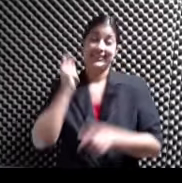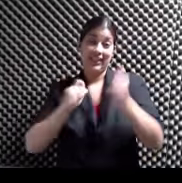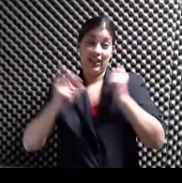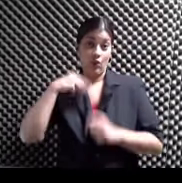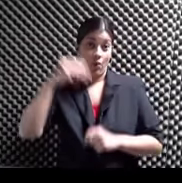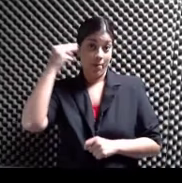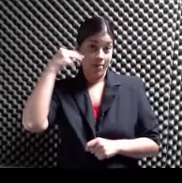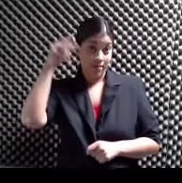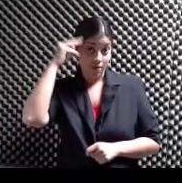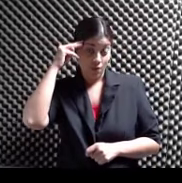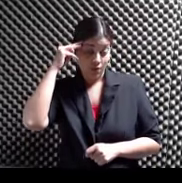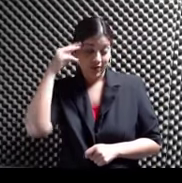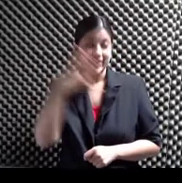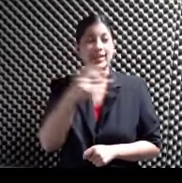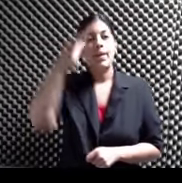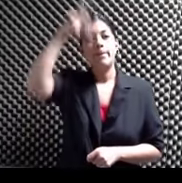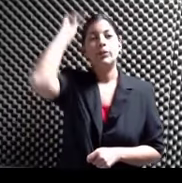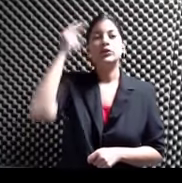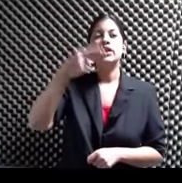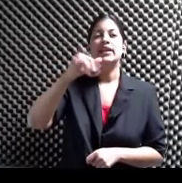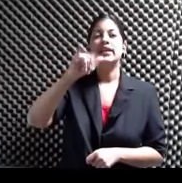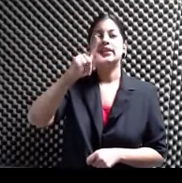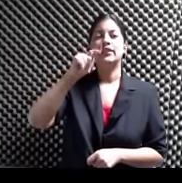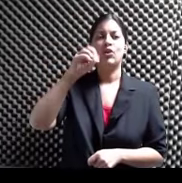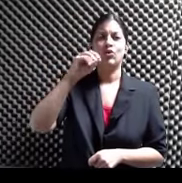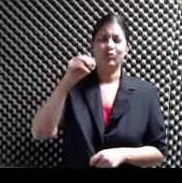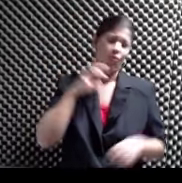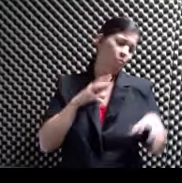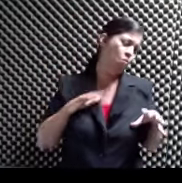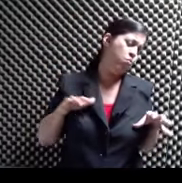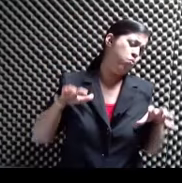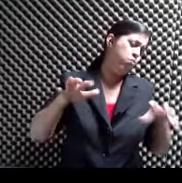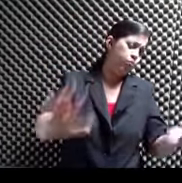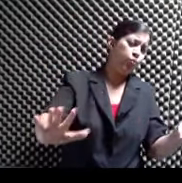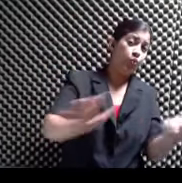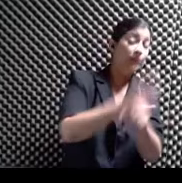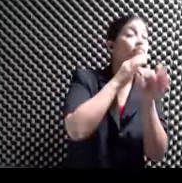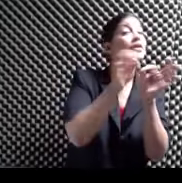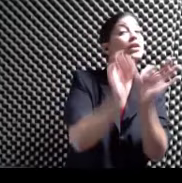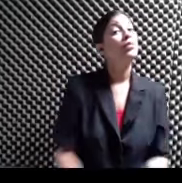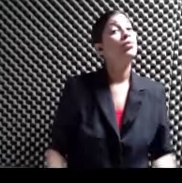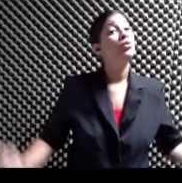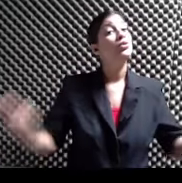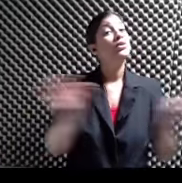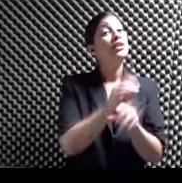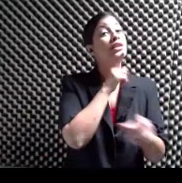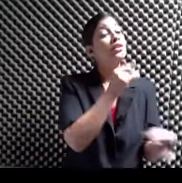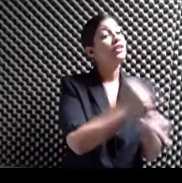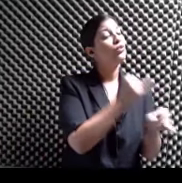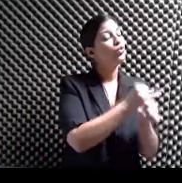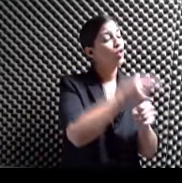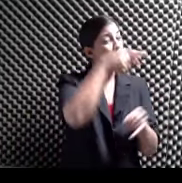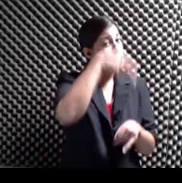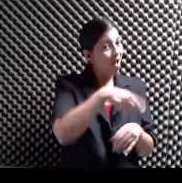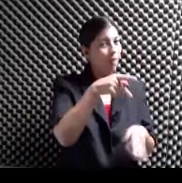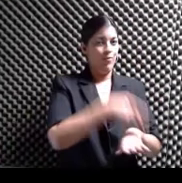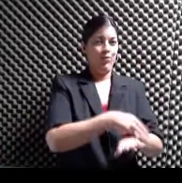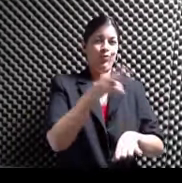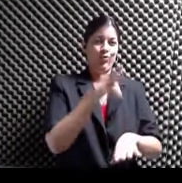Hilton A casa llena En los tres sitios Wow Importante Una institución De Puerto Rico En la música Que es